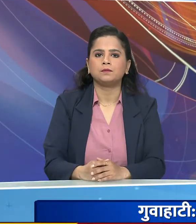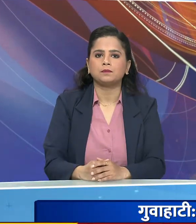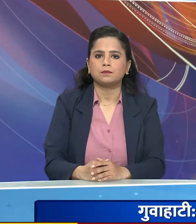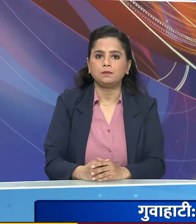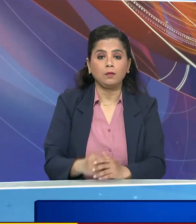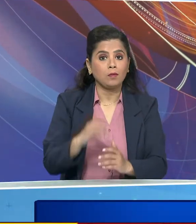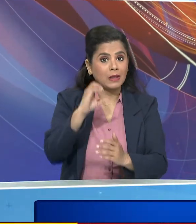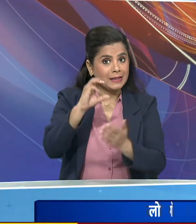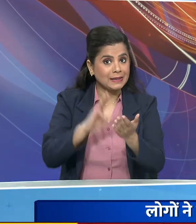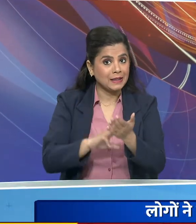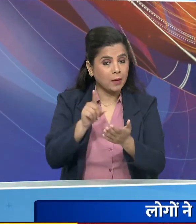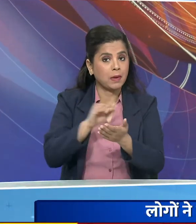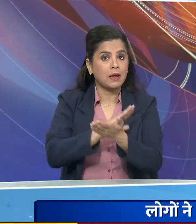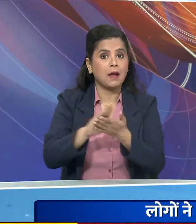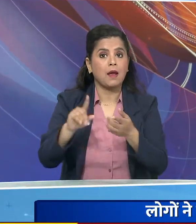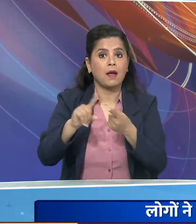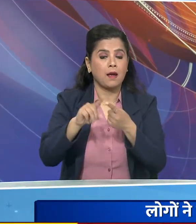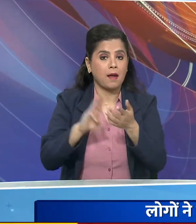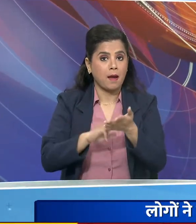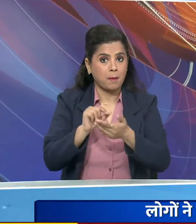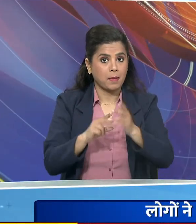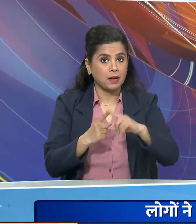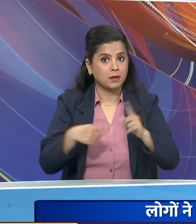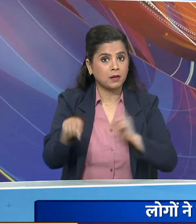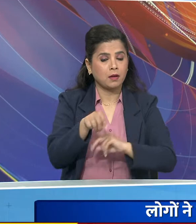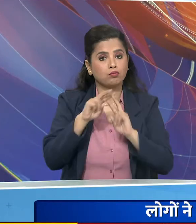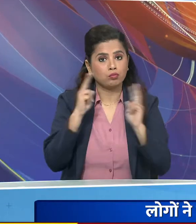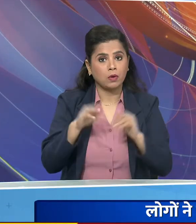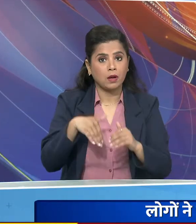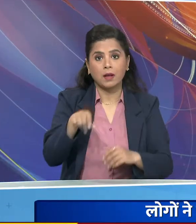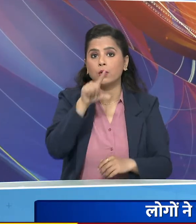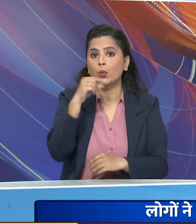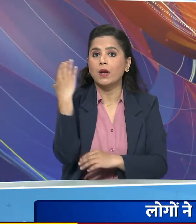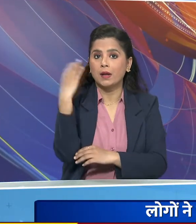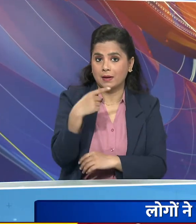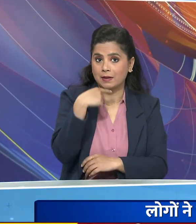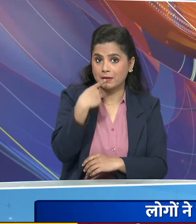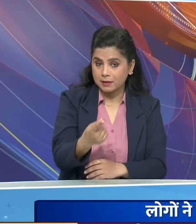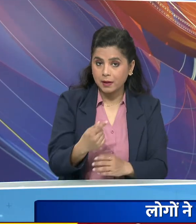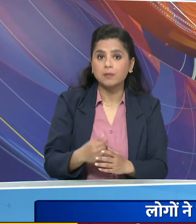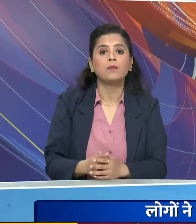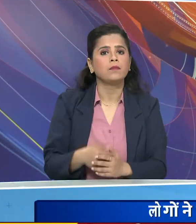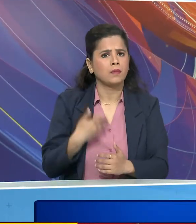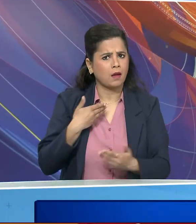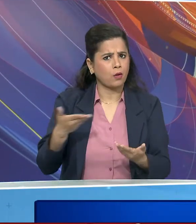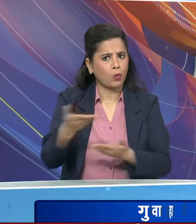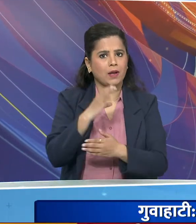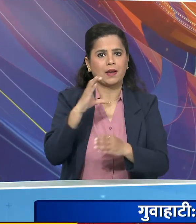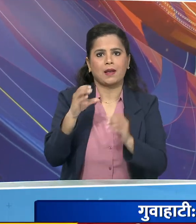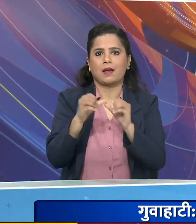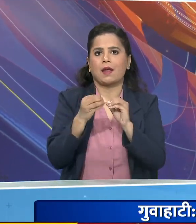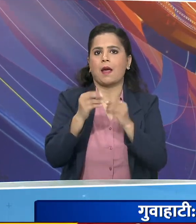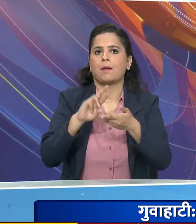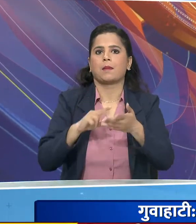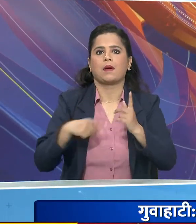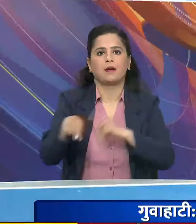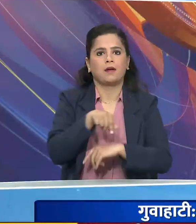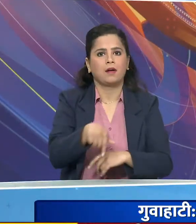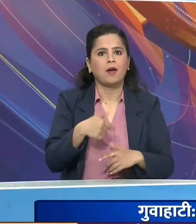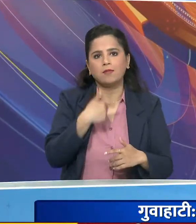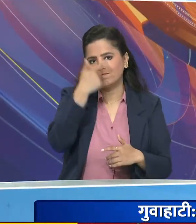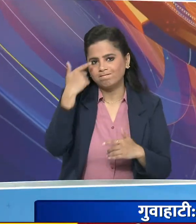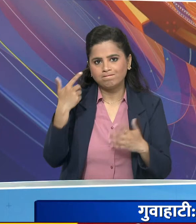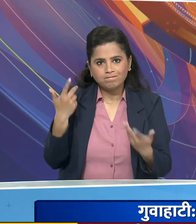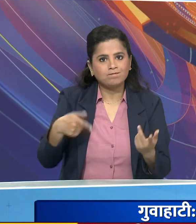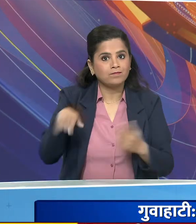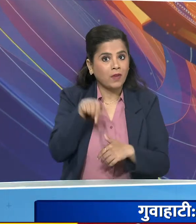मुख्य मंत्री यह मंत्विस्व सर्मा ने बैठक के बाद ट्वीट किया। मेरे क्याबिनित स्योगियों के लिए एक दुरलप सो भाग है कि